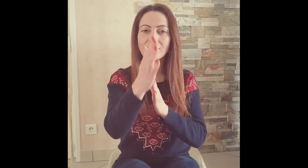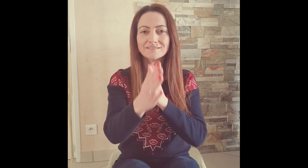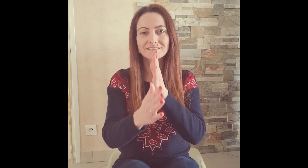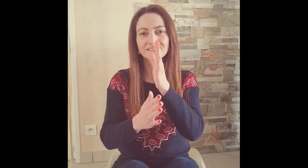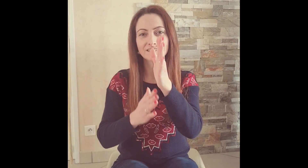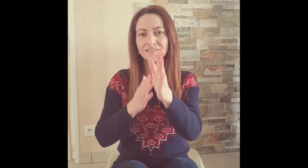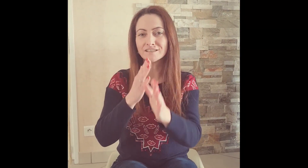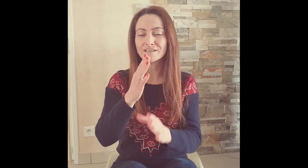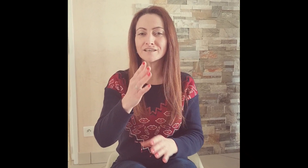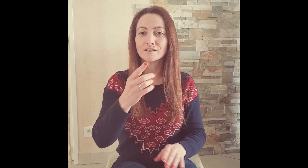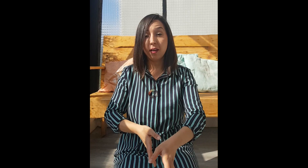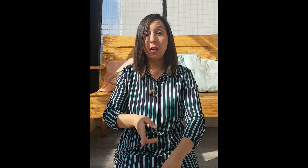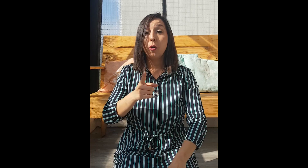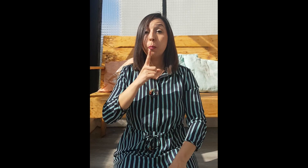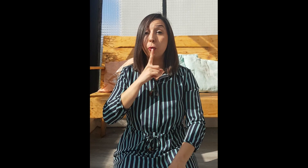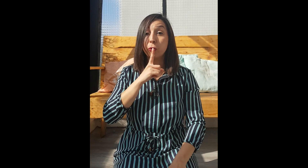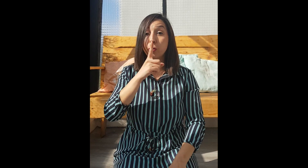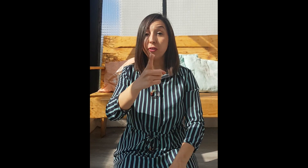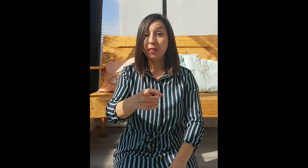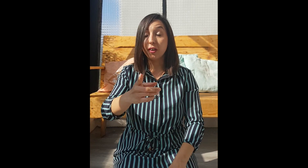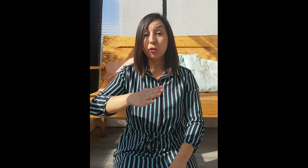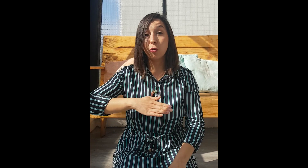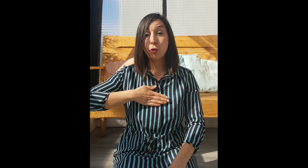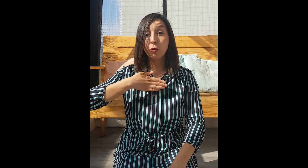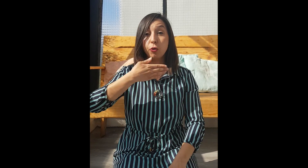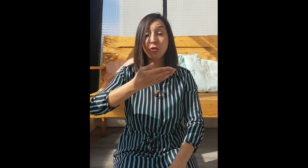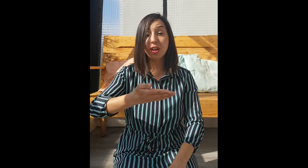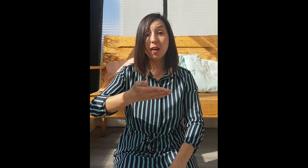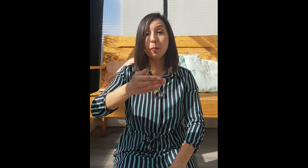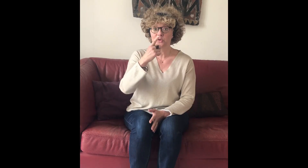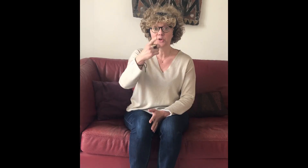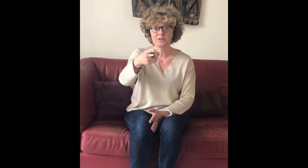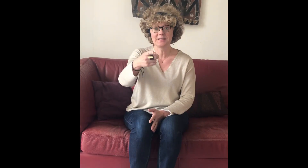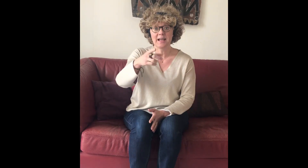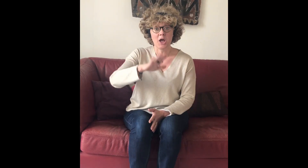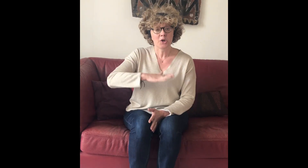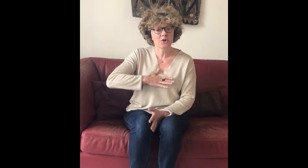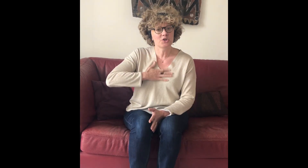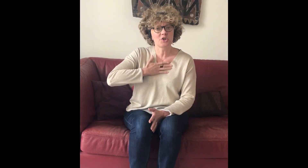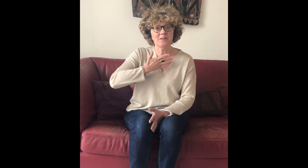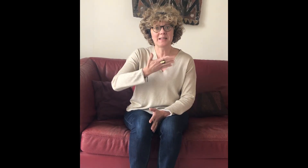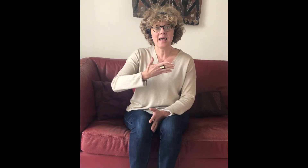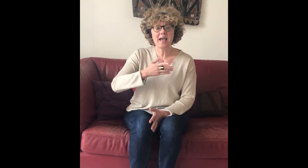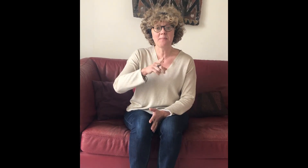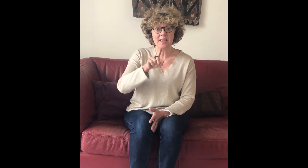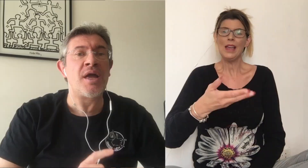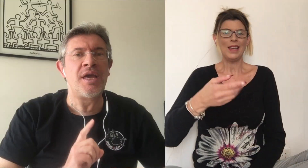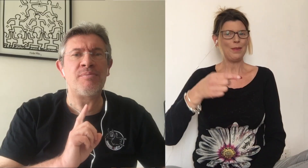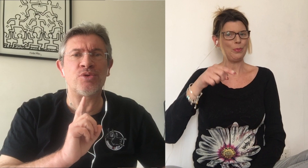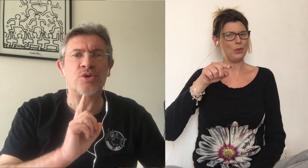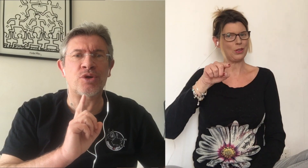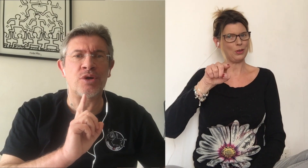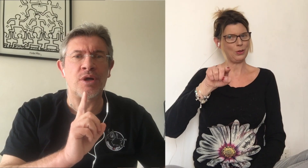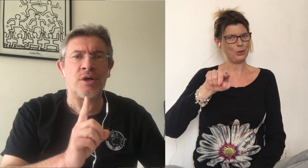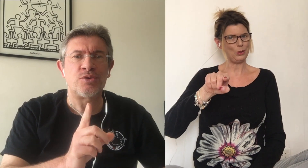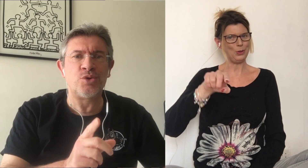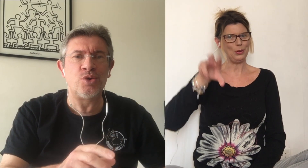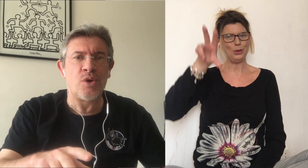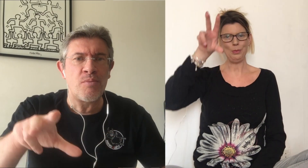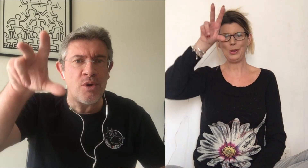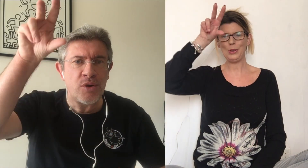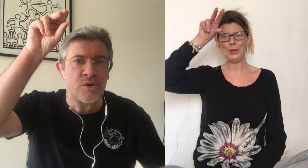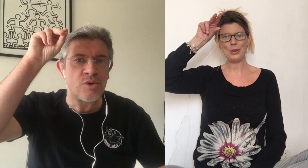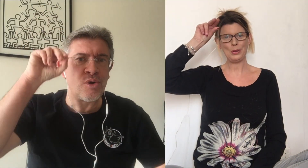pouvoir signer Pour te dire ce que j'aime Pour te dire que je t' Et pour que